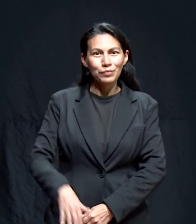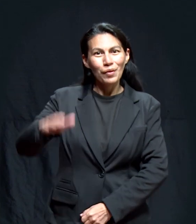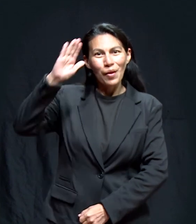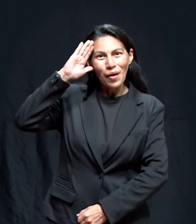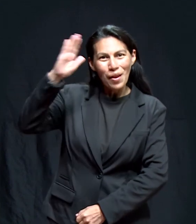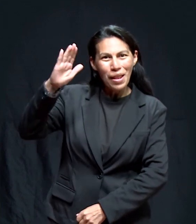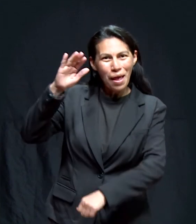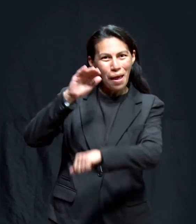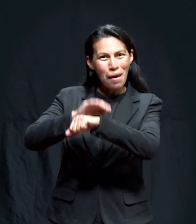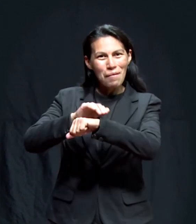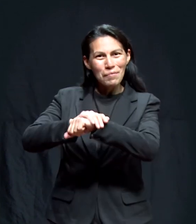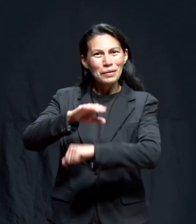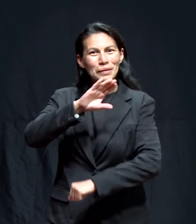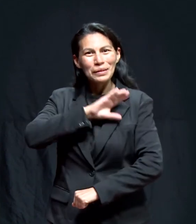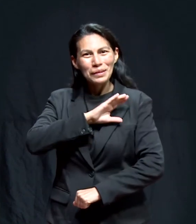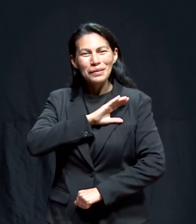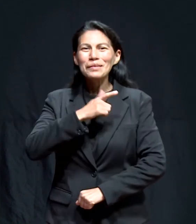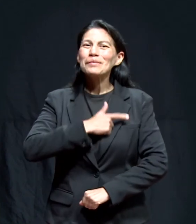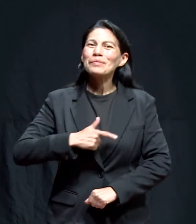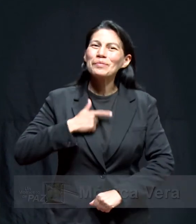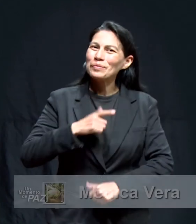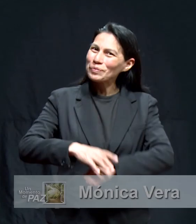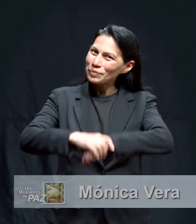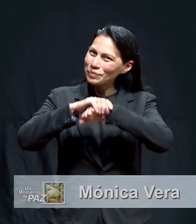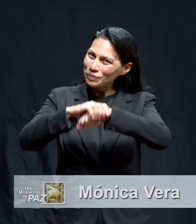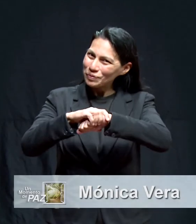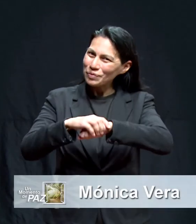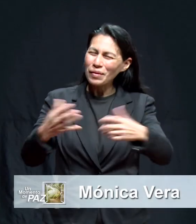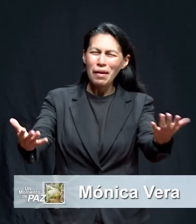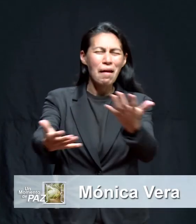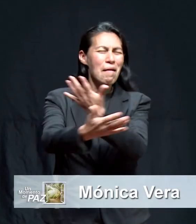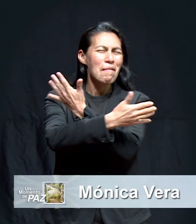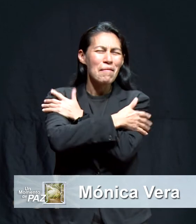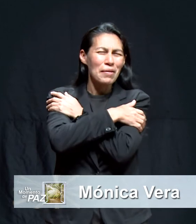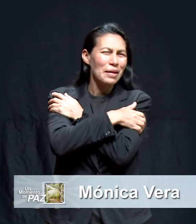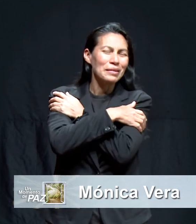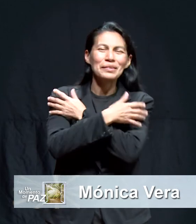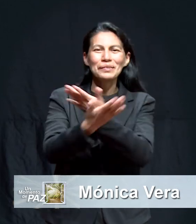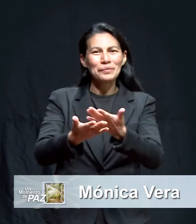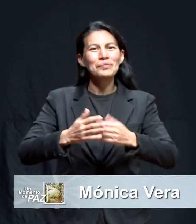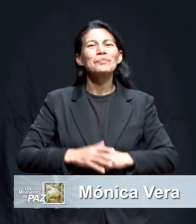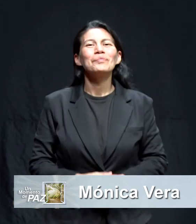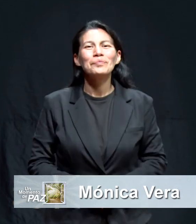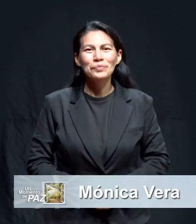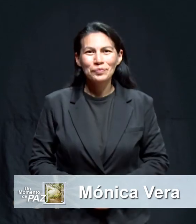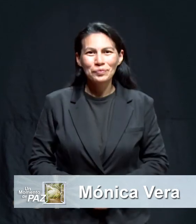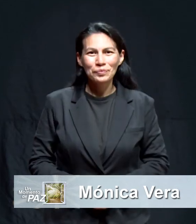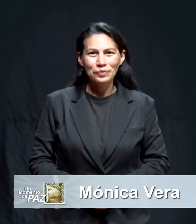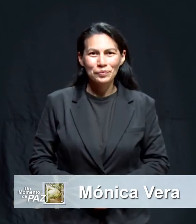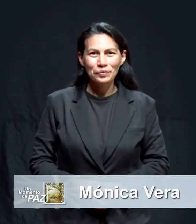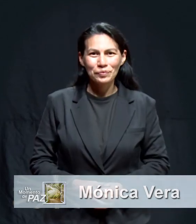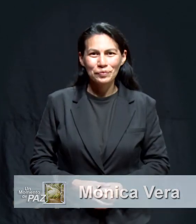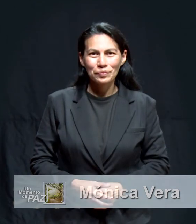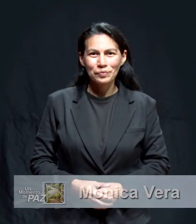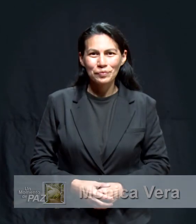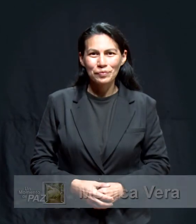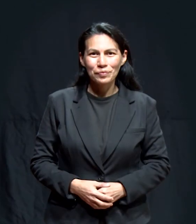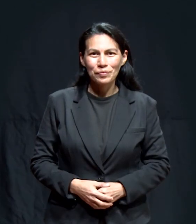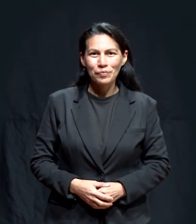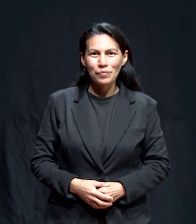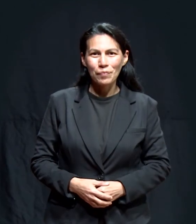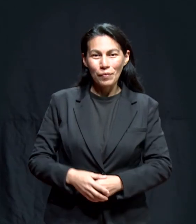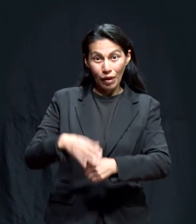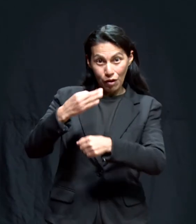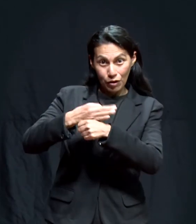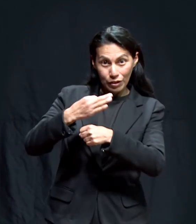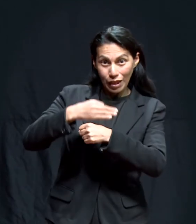¿Qué tal, queridos amigos? Qué gusto saludarles. Un abrazo a la distancia. Desde luego, esta